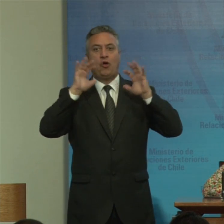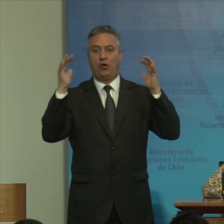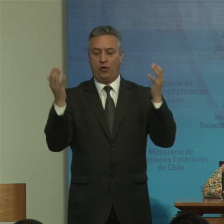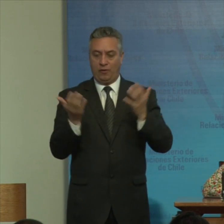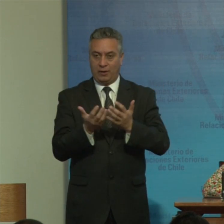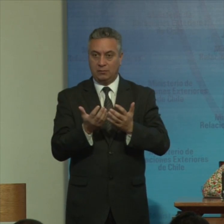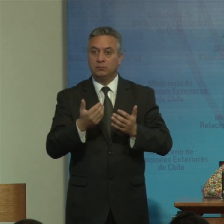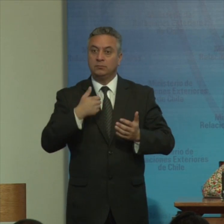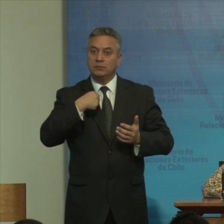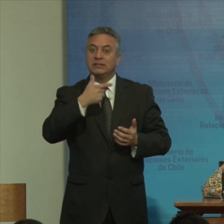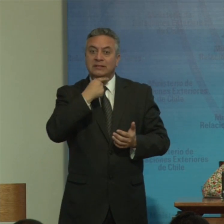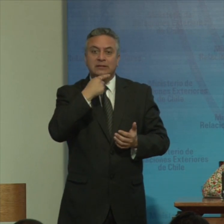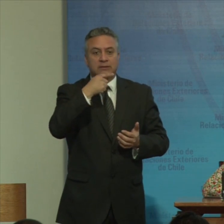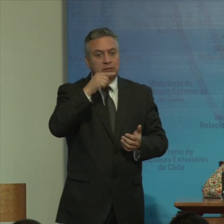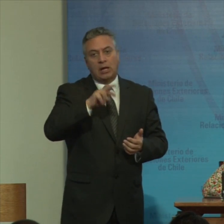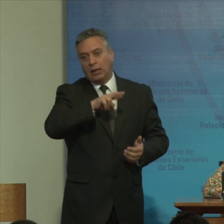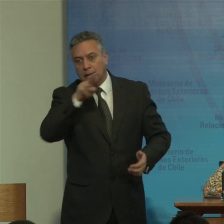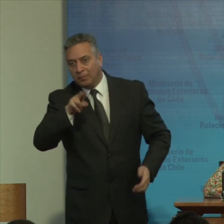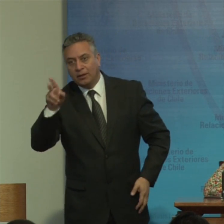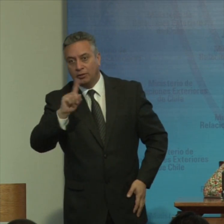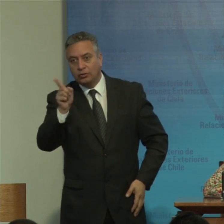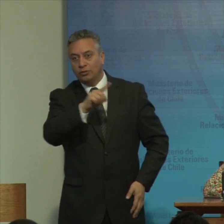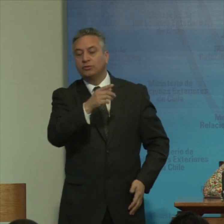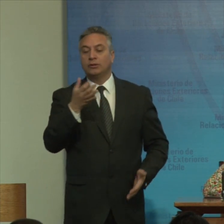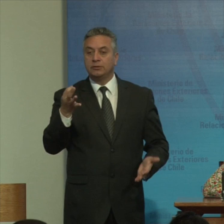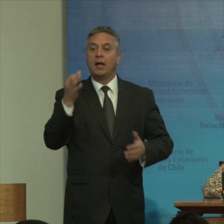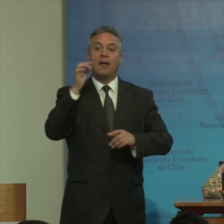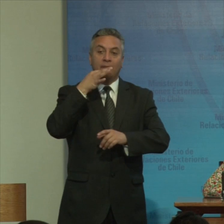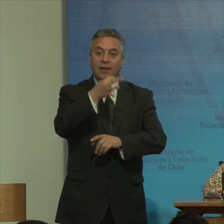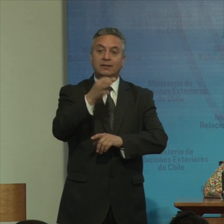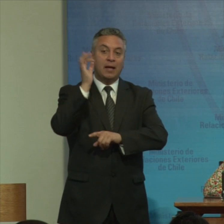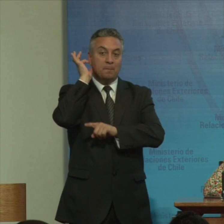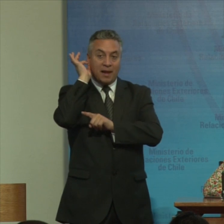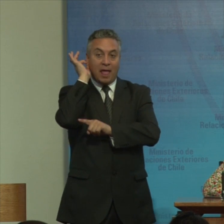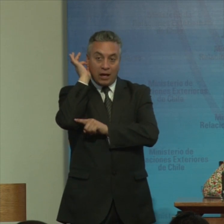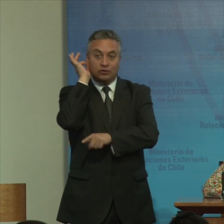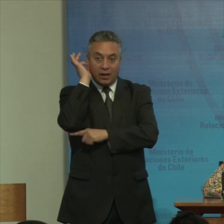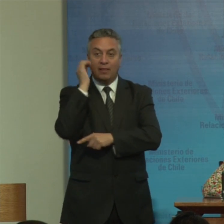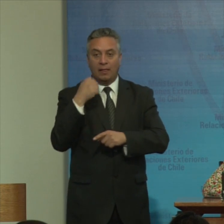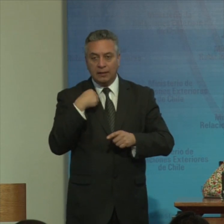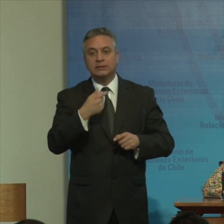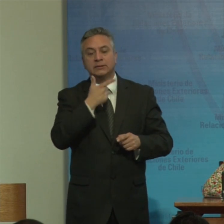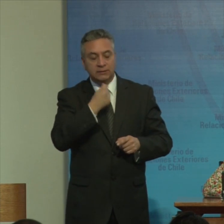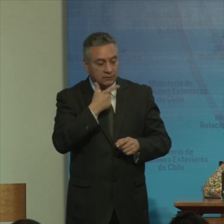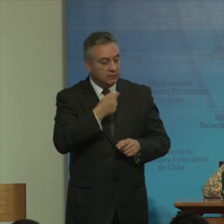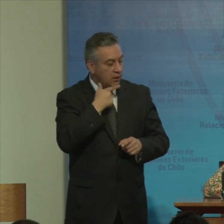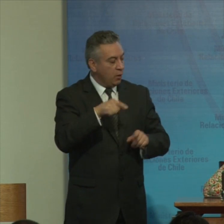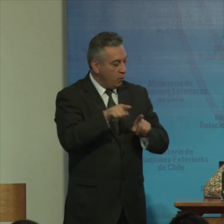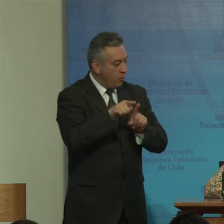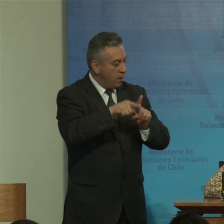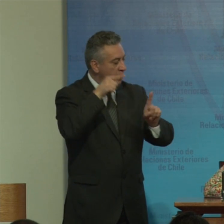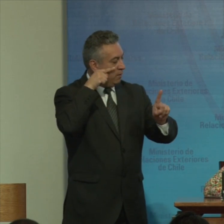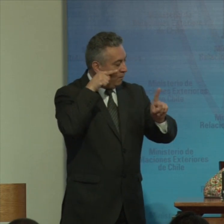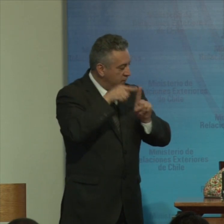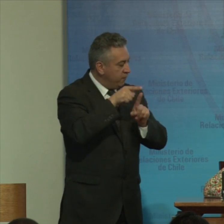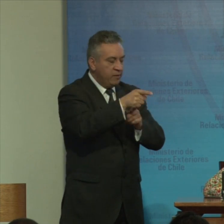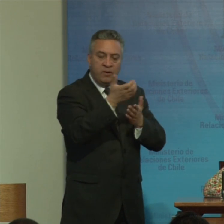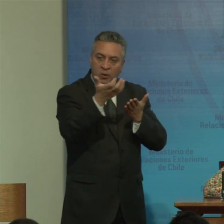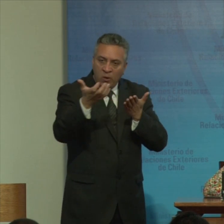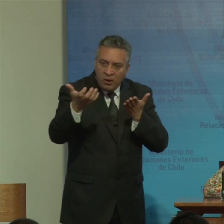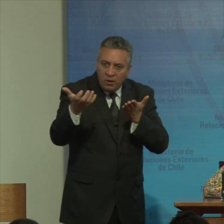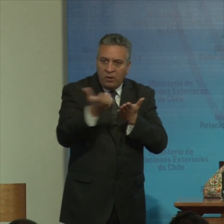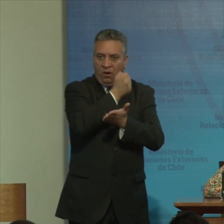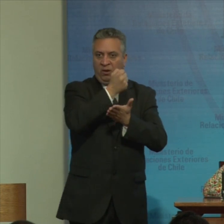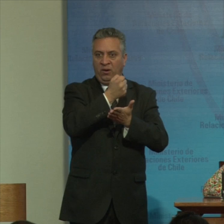sin repetir lo que dijo María Soledad pero yo quiero de igual manera enfatizar el logro que era la adopción